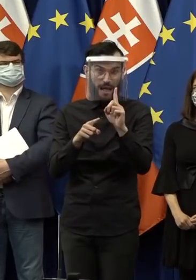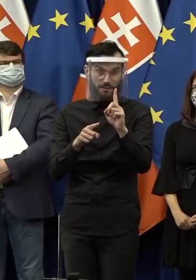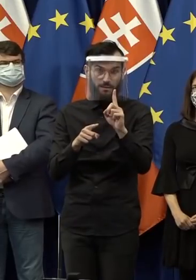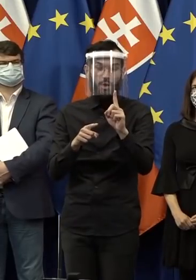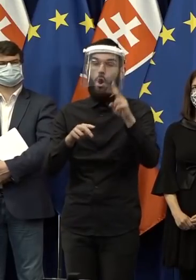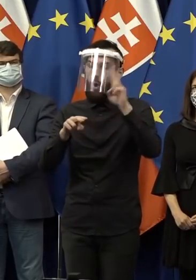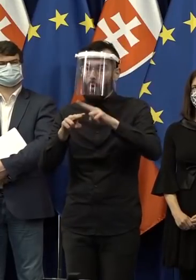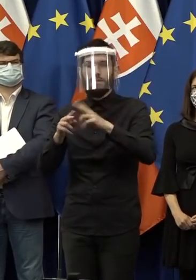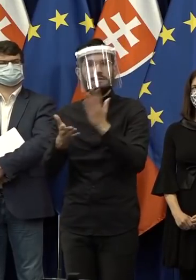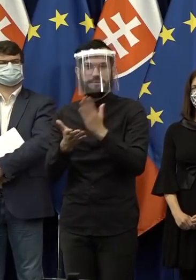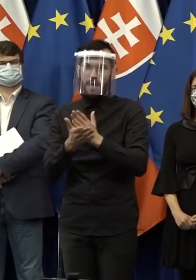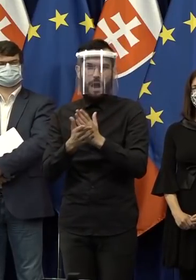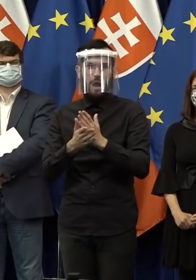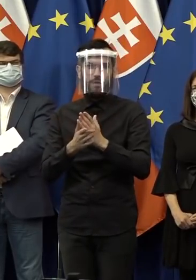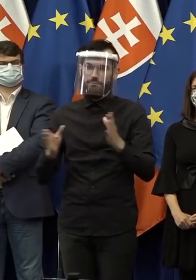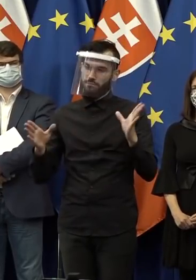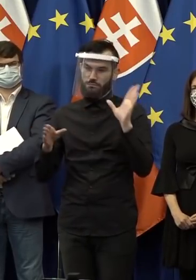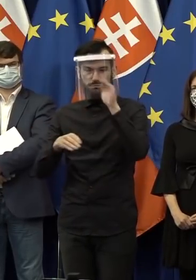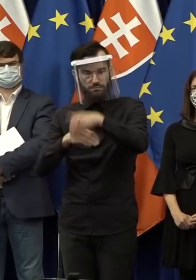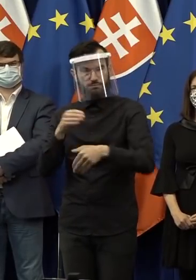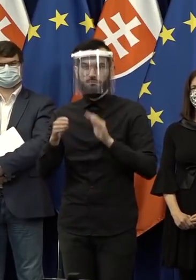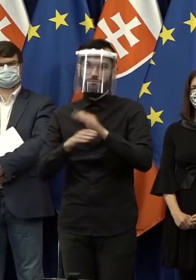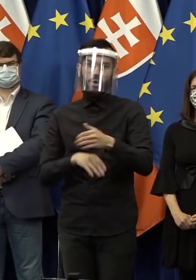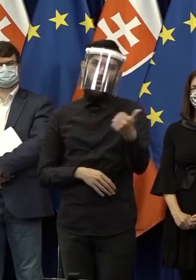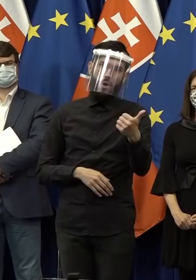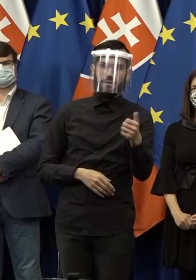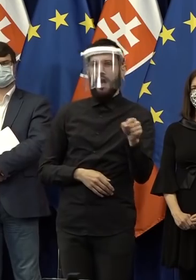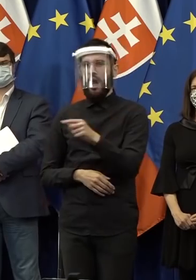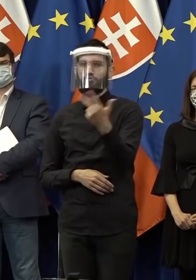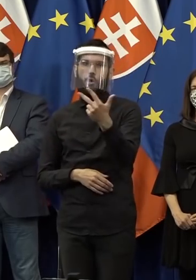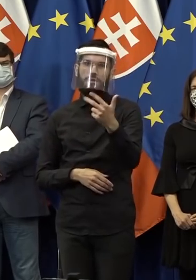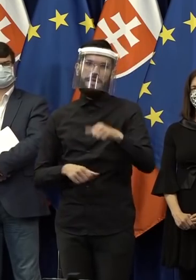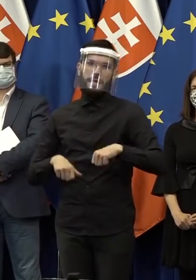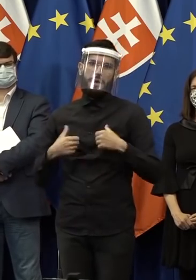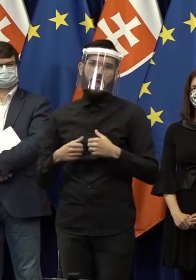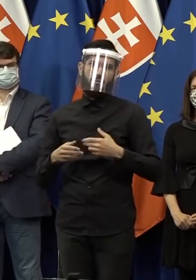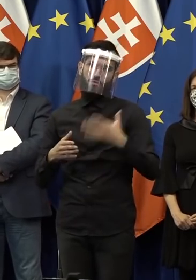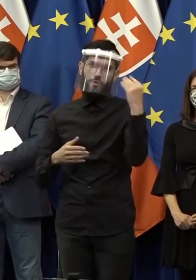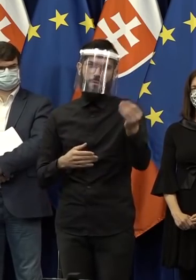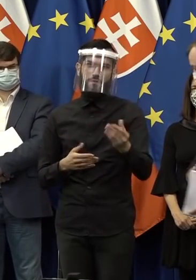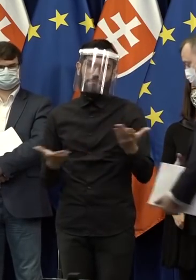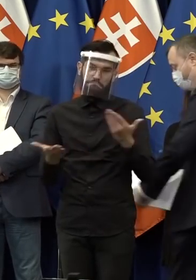odchádzali každý deň od jednej do tretej hodiny rannej. Takže toľko tie rokovania trvali.